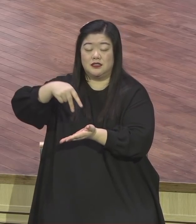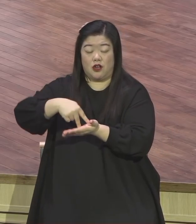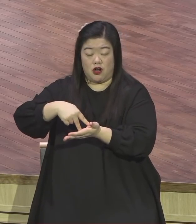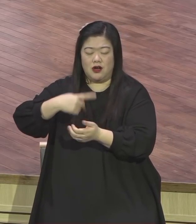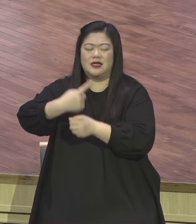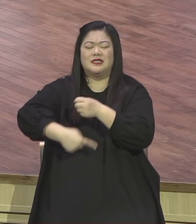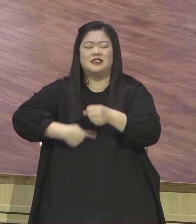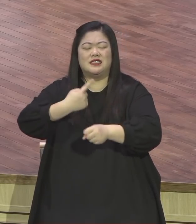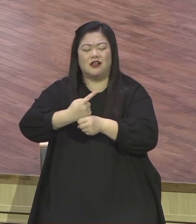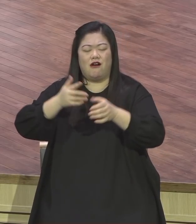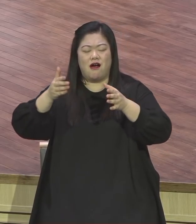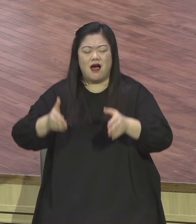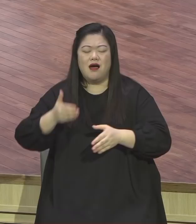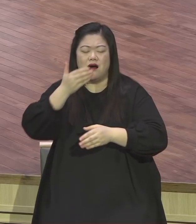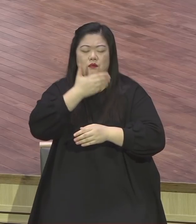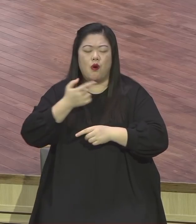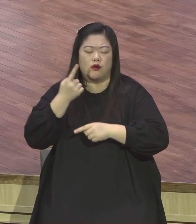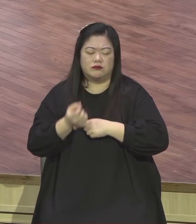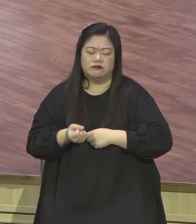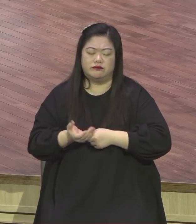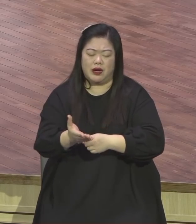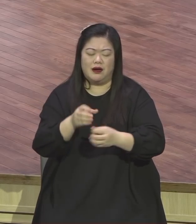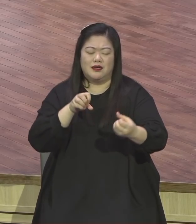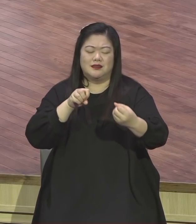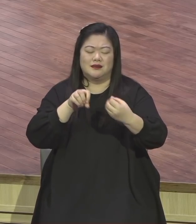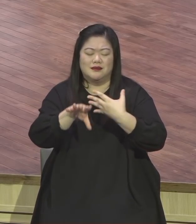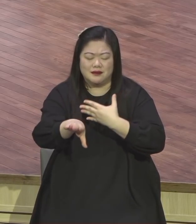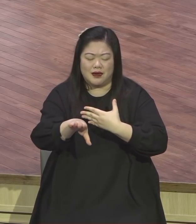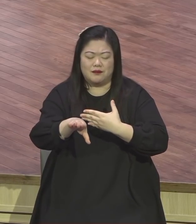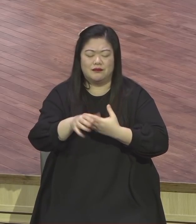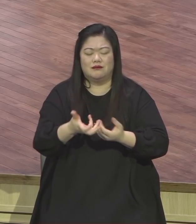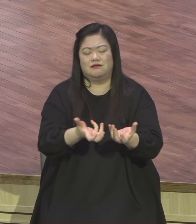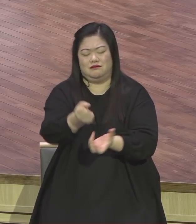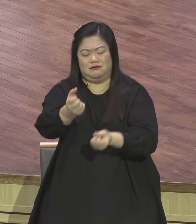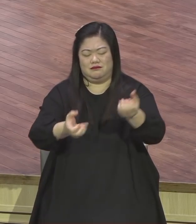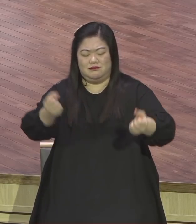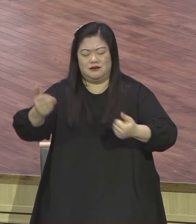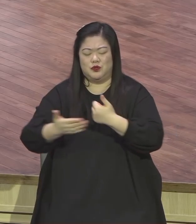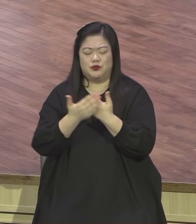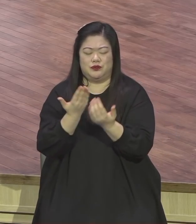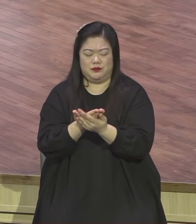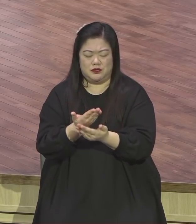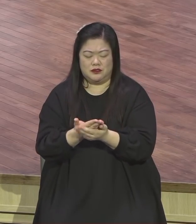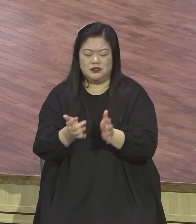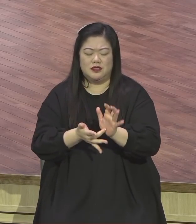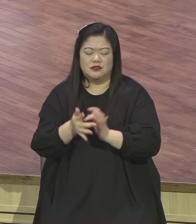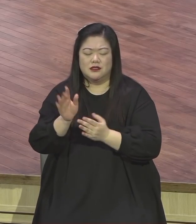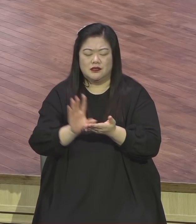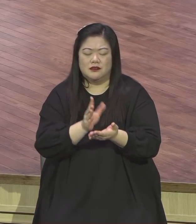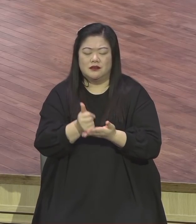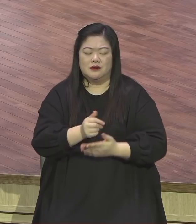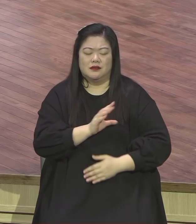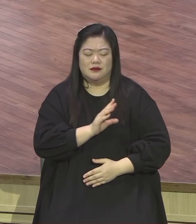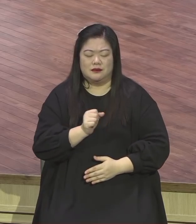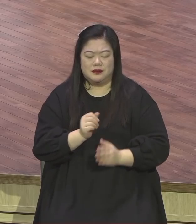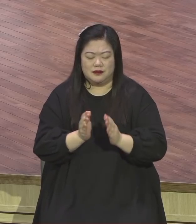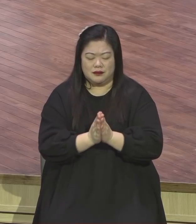응답을 가정가정 개개인에게 허락하여 주옵소서 예수의 성 받들어 기도합니다 아멘 아멘